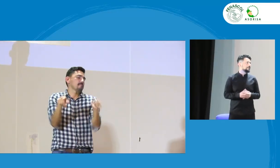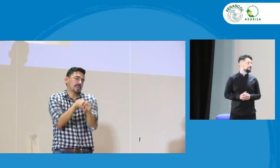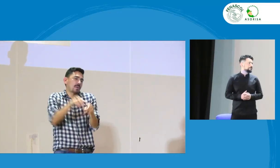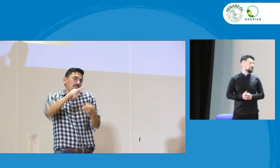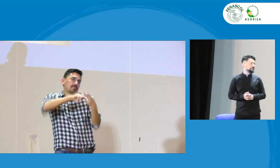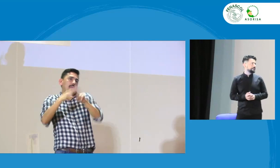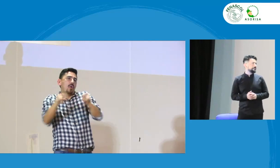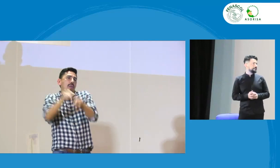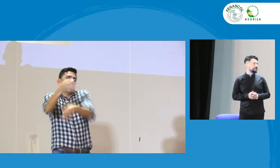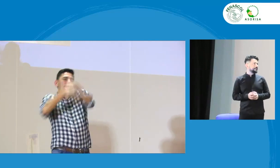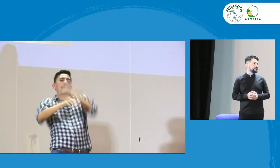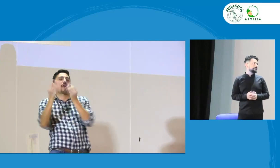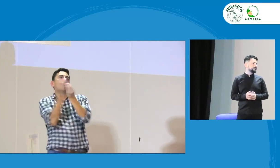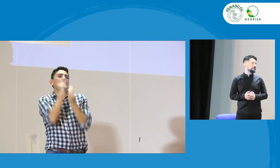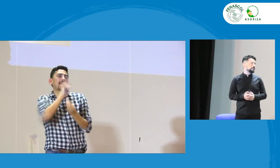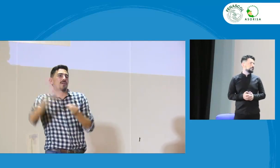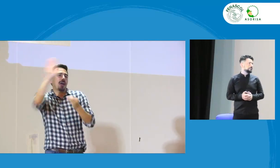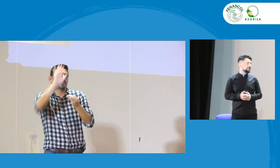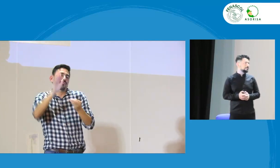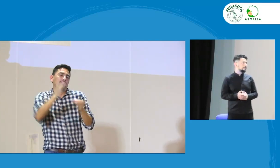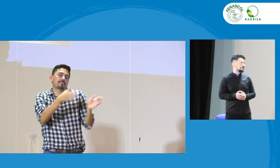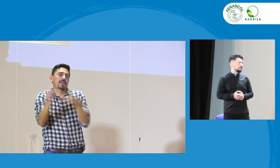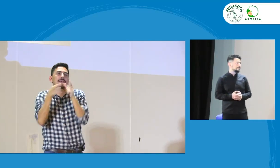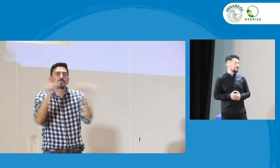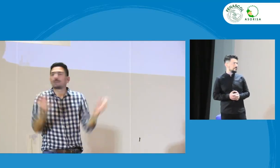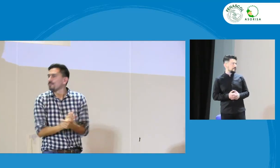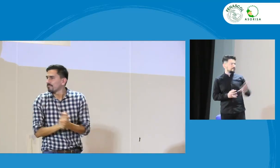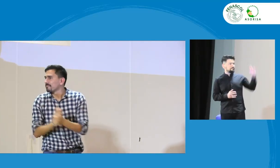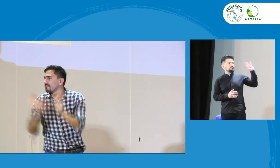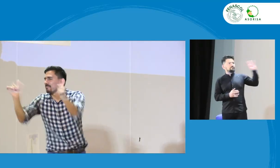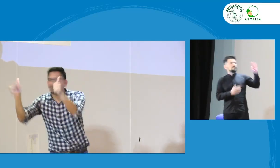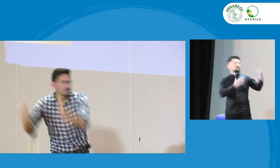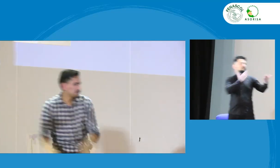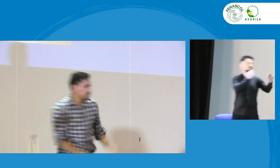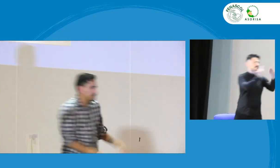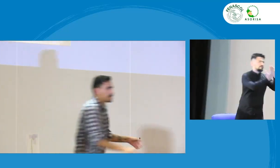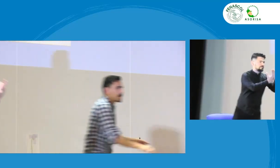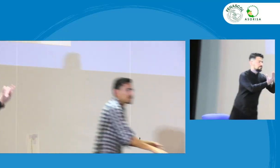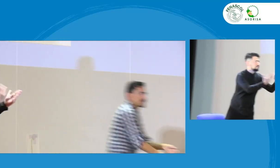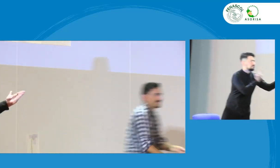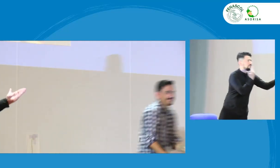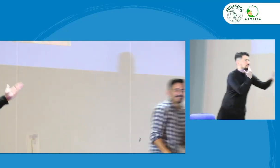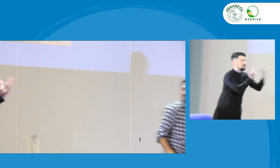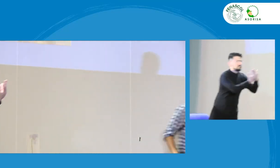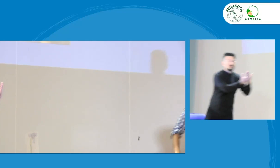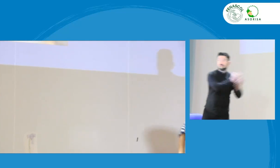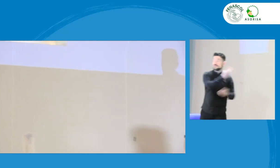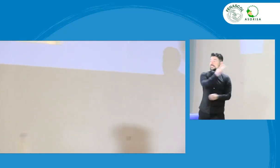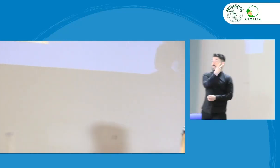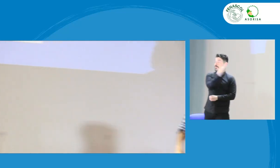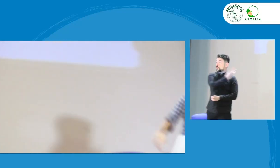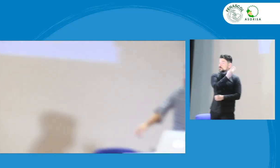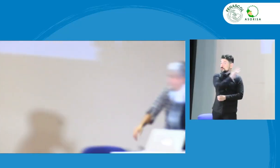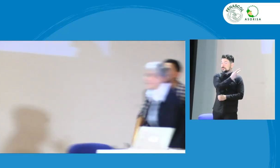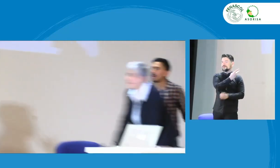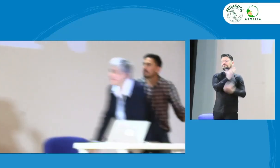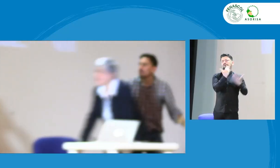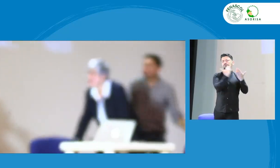Entonces, obviamente, eso es lo que hace el Consejo Nacional de Planación Lingüística. Muchas gracias a los dos por este